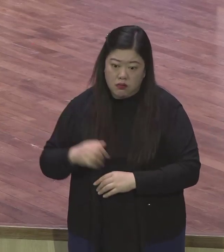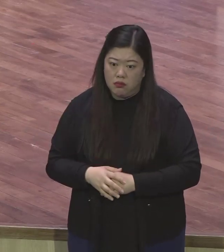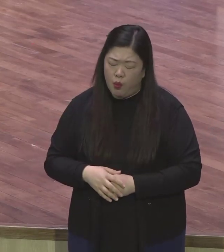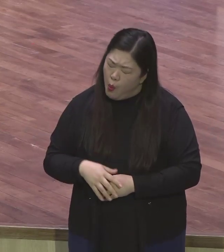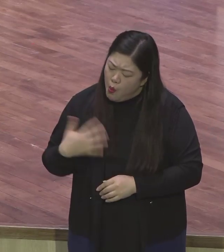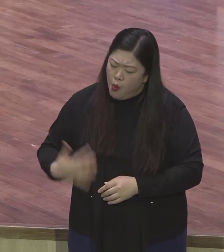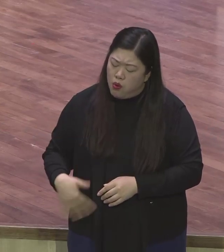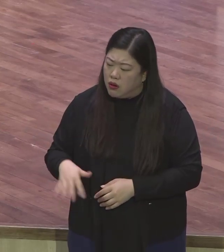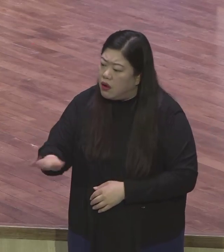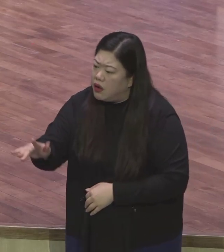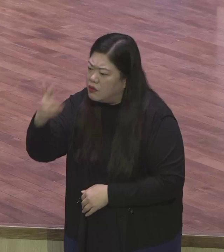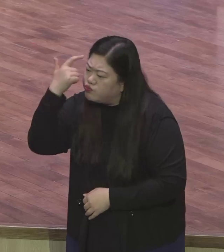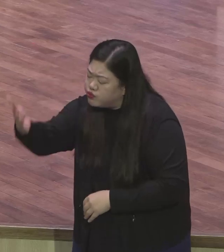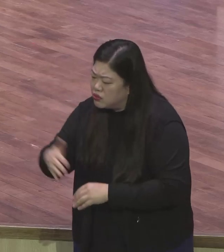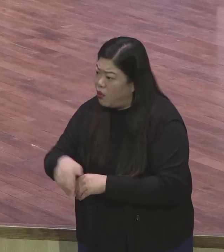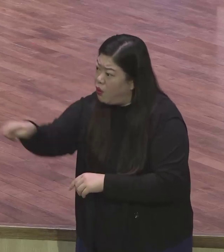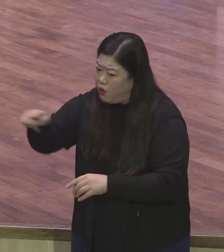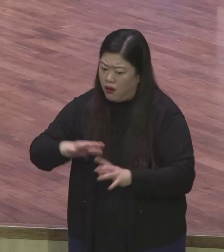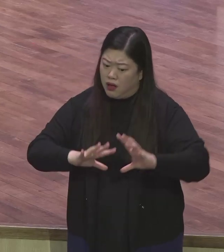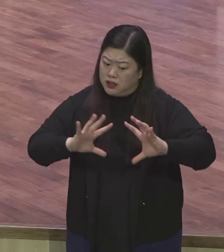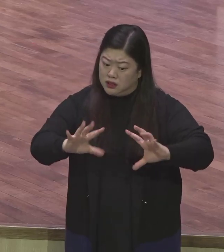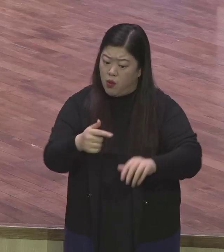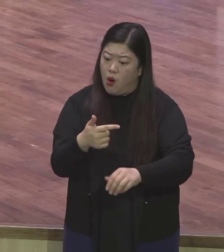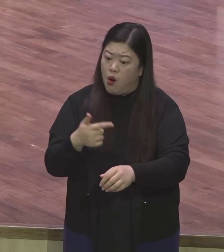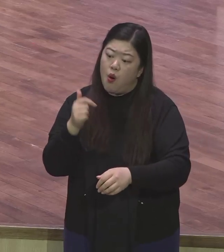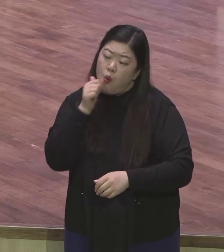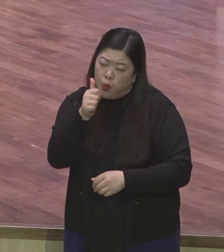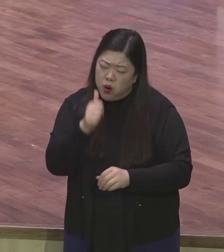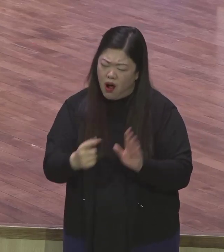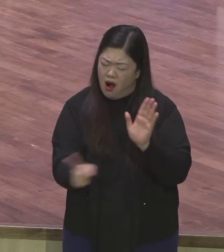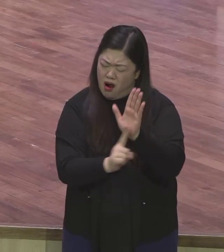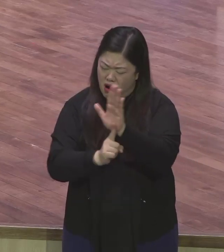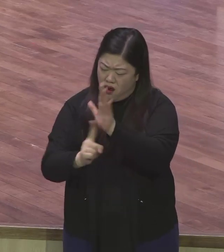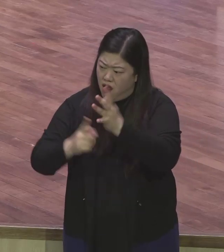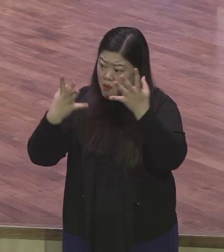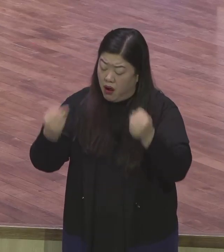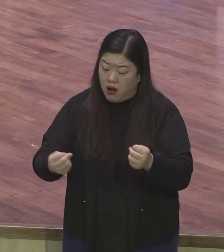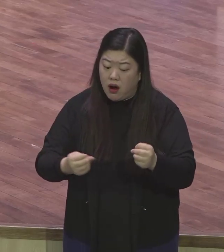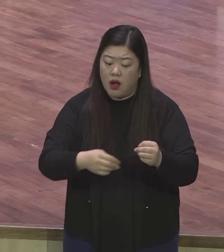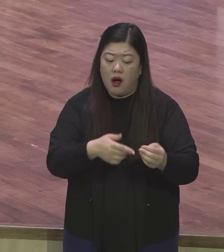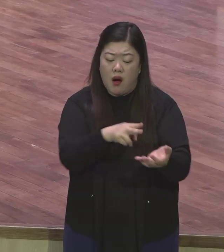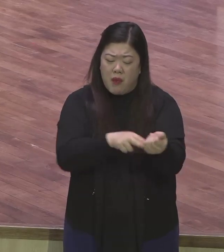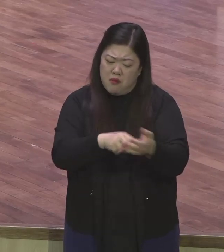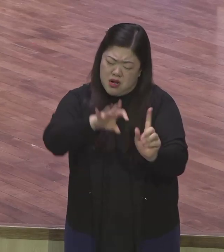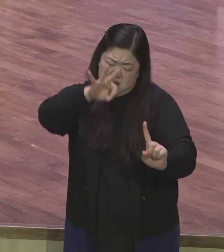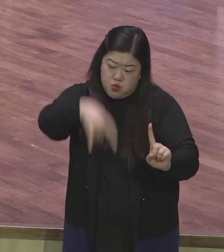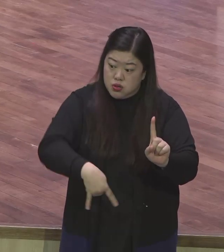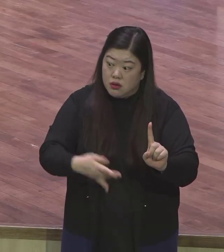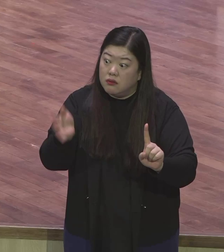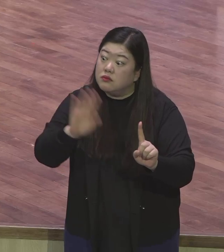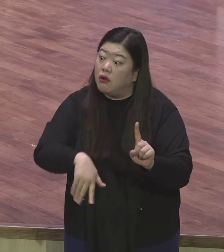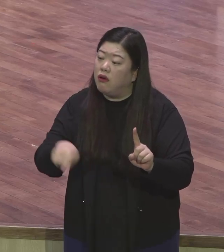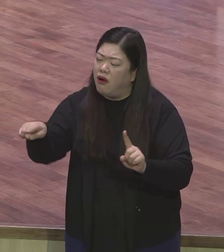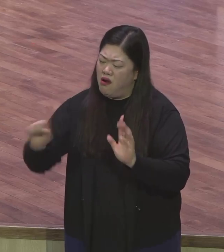코카콜라는 전세계 다 모르는 사람 있고 다 이렇게 다 다 최고로 많이 팔리는 상품입니다